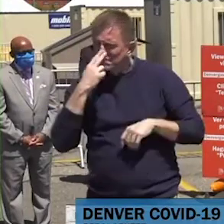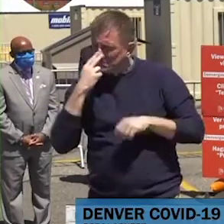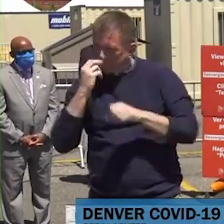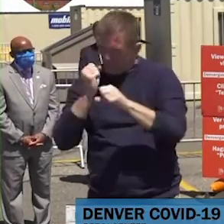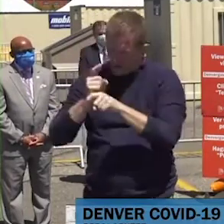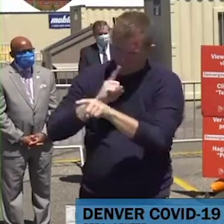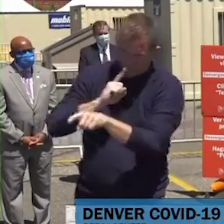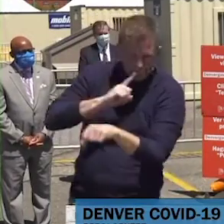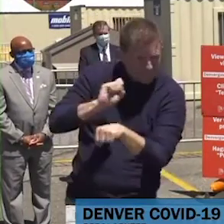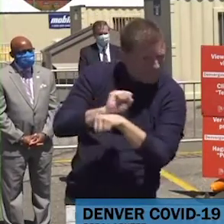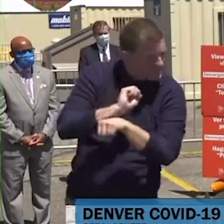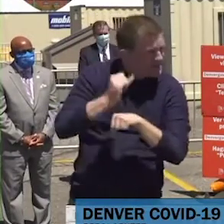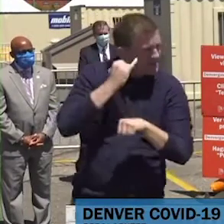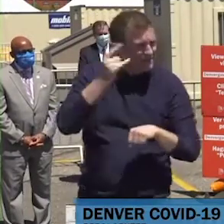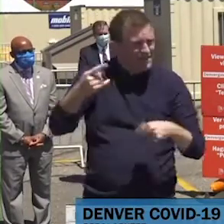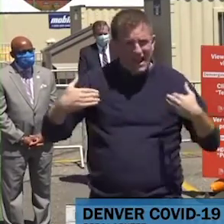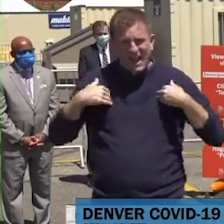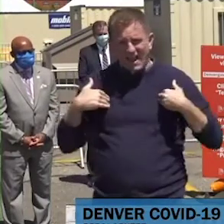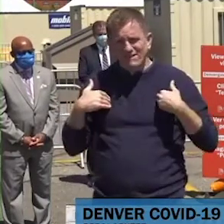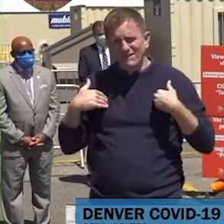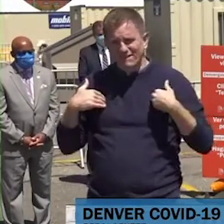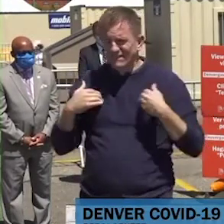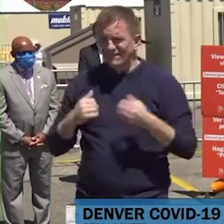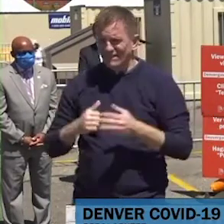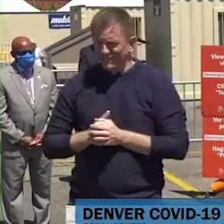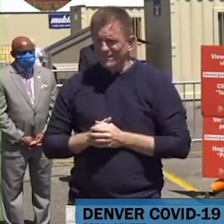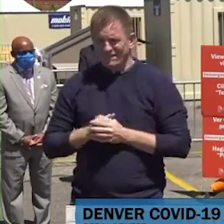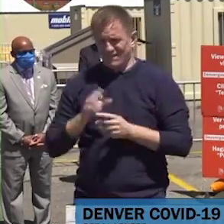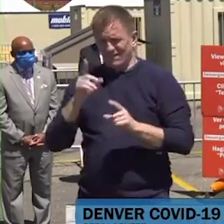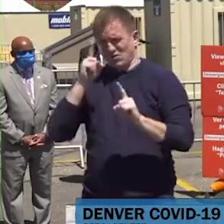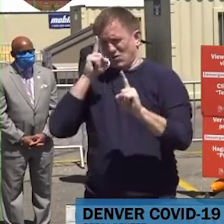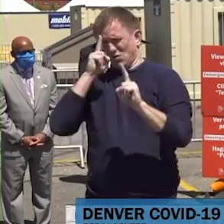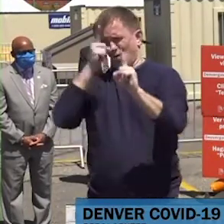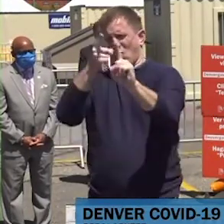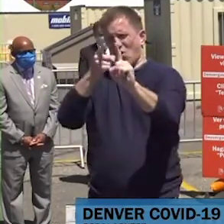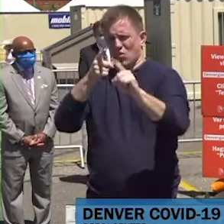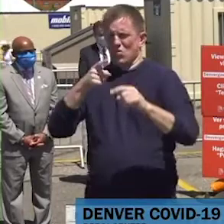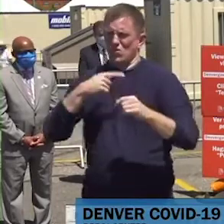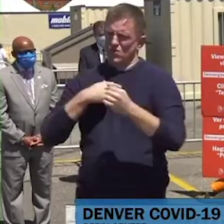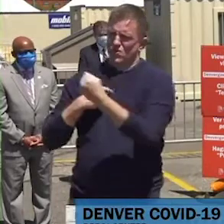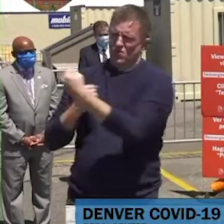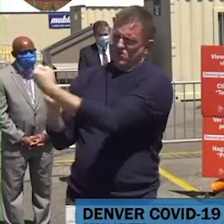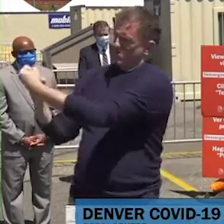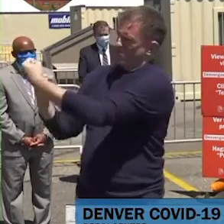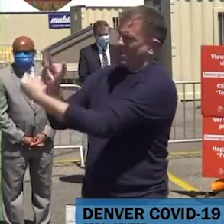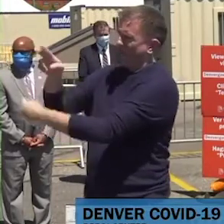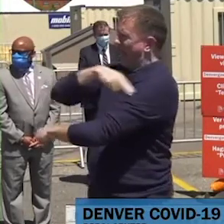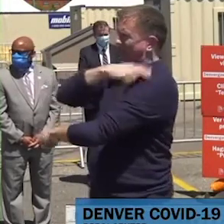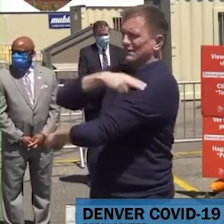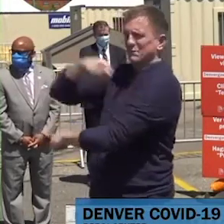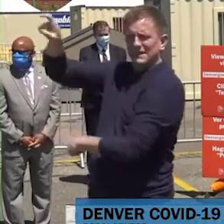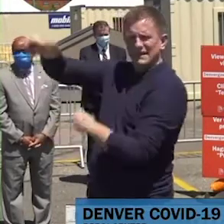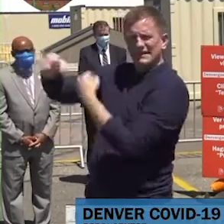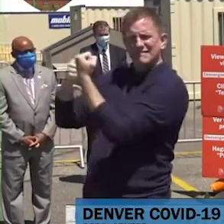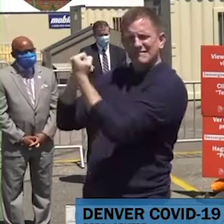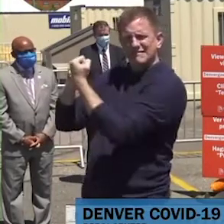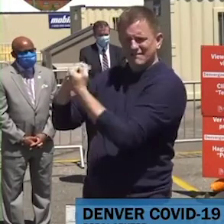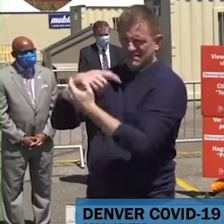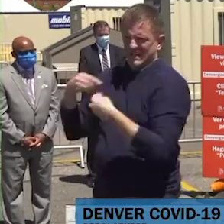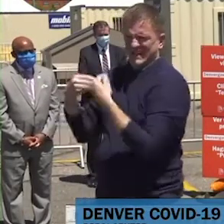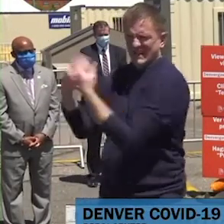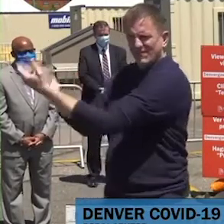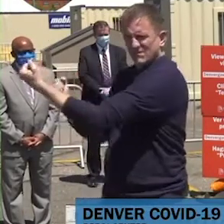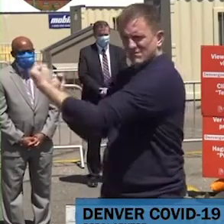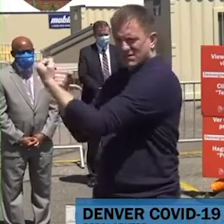es para suplementar a nuestro sistema de cuidado de salud y a nuestras aplicaciones móviles para amplificar las pruebas en